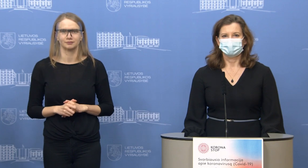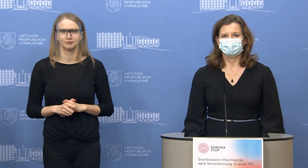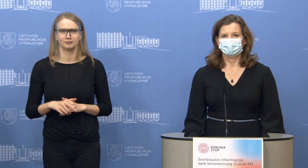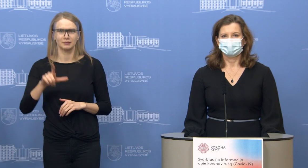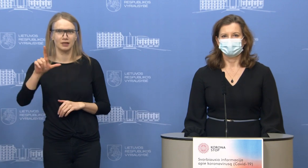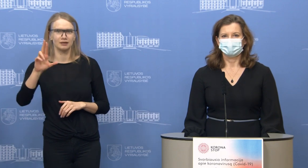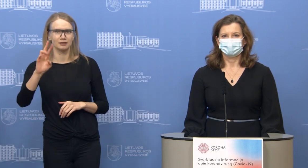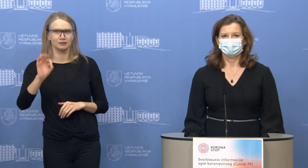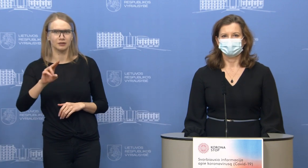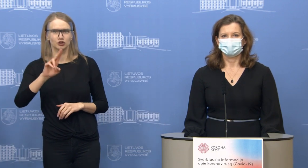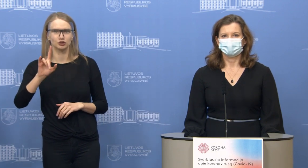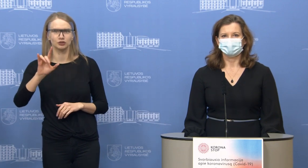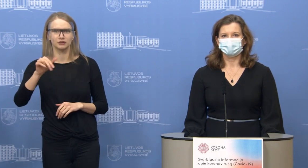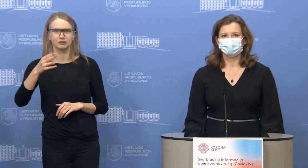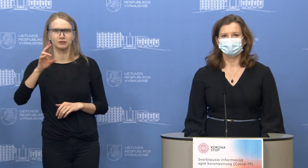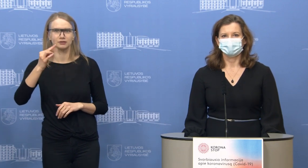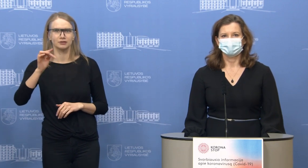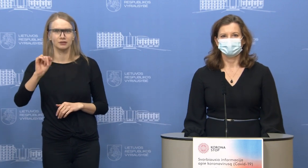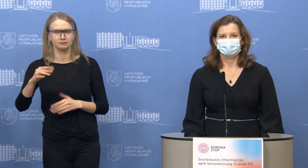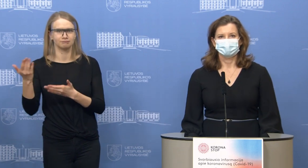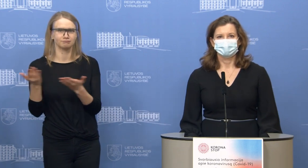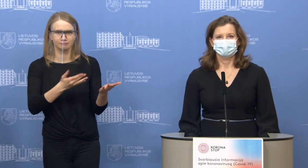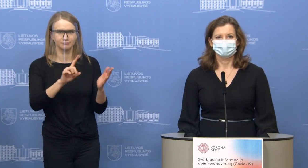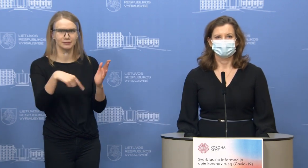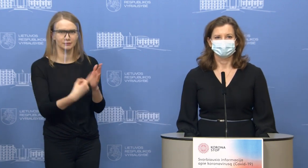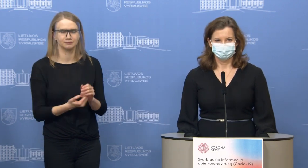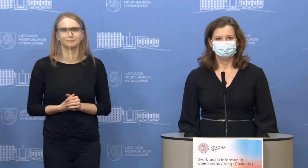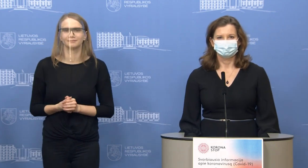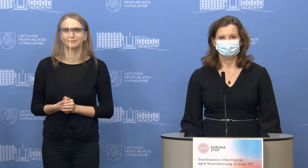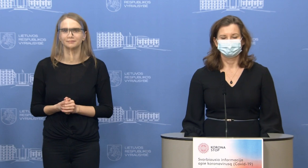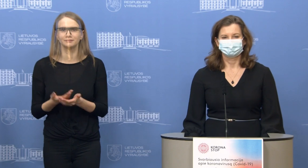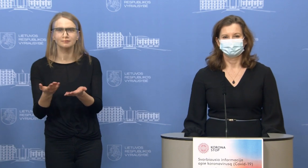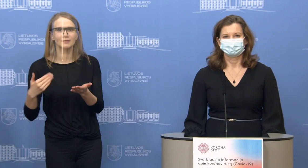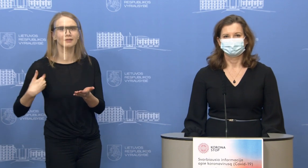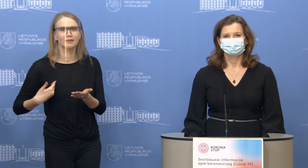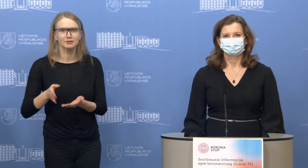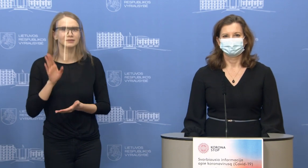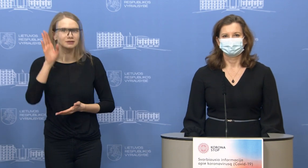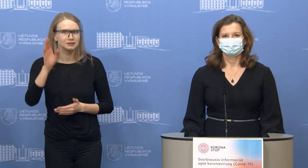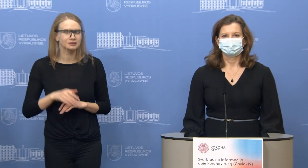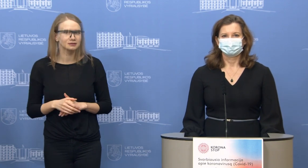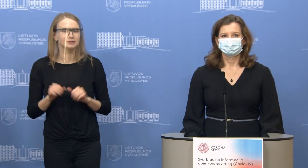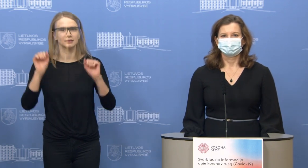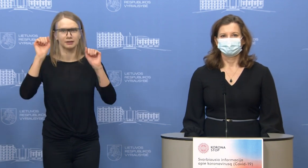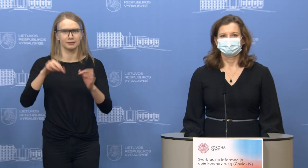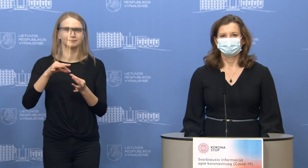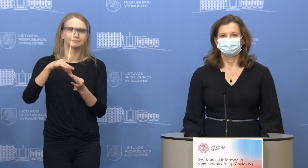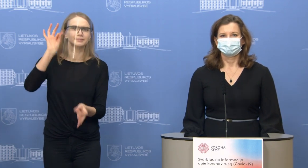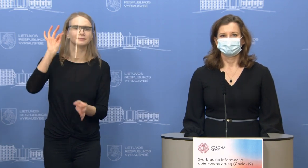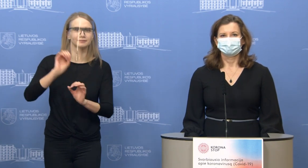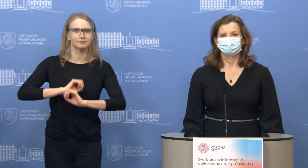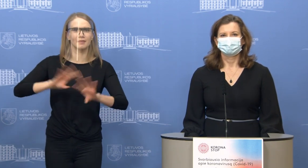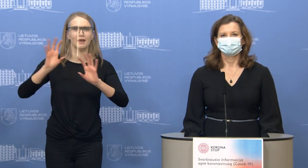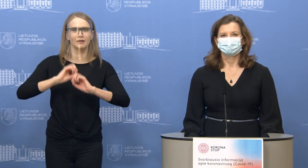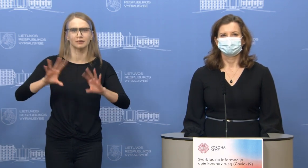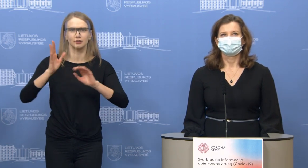LRT, žygintai, prašau, Jūsų klausimas. Labas rytas. Gal šiaip galėtume tas ir patikstinti ir paaiškinti, kaip turėtų vykti